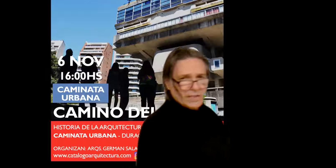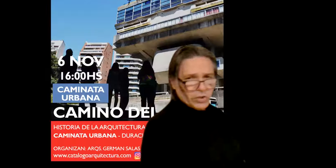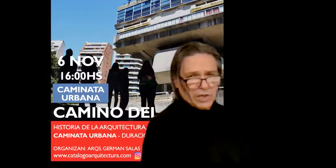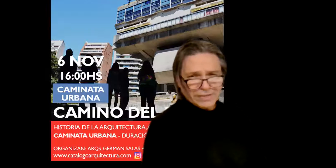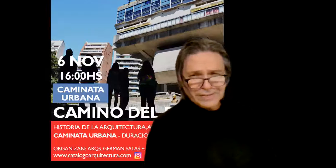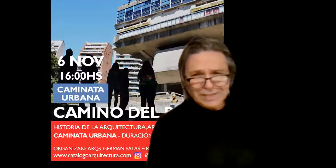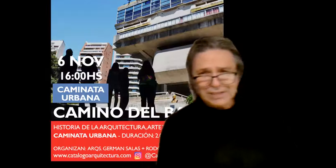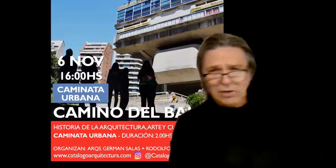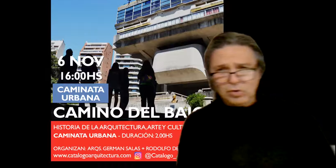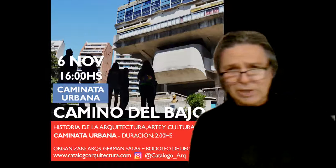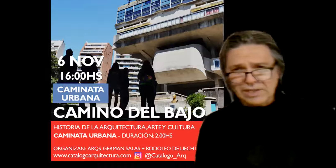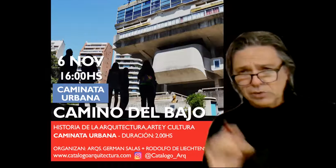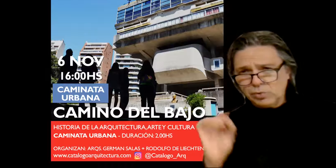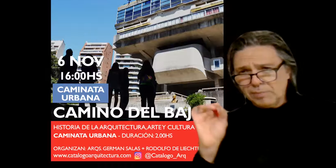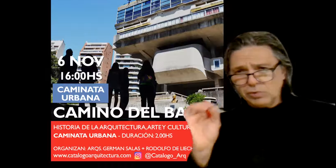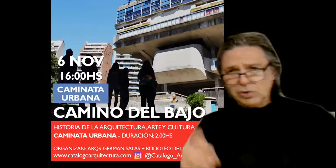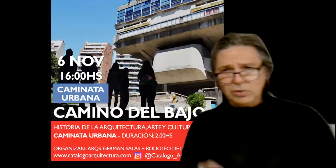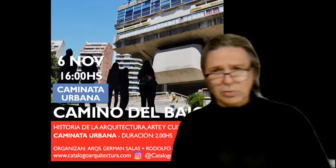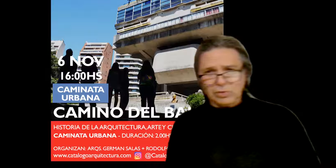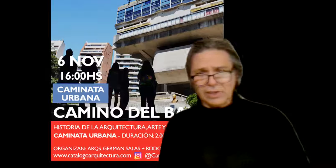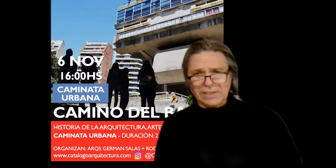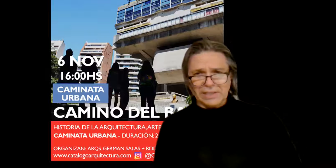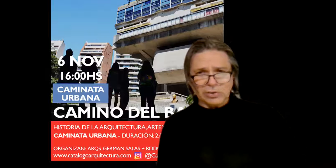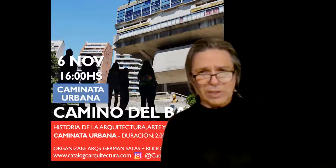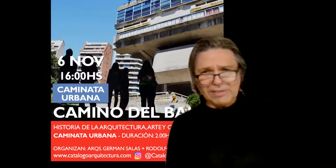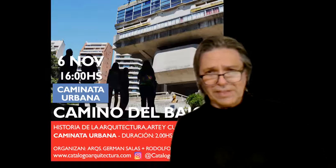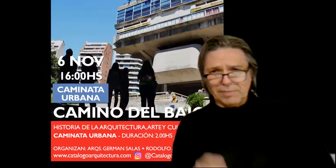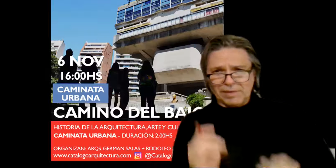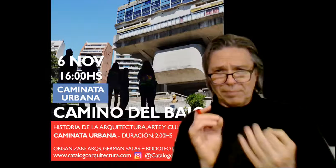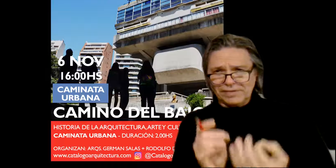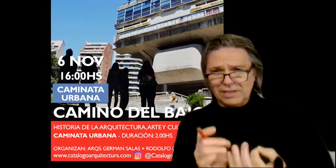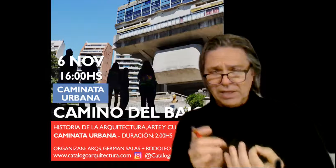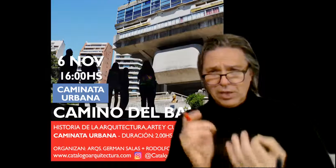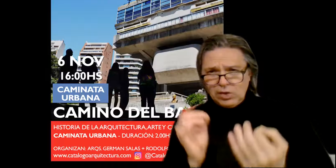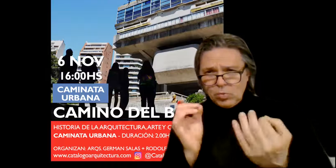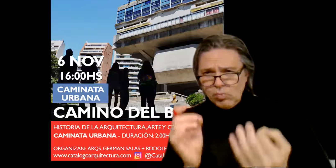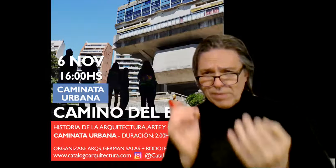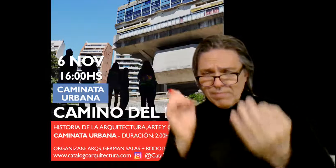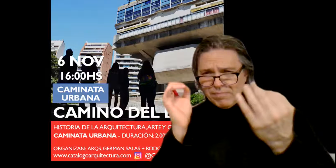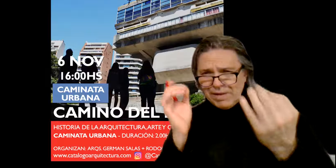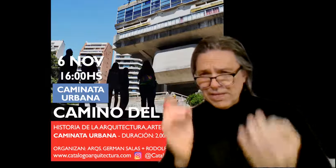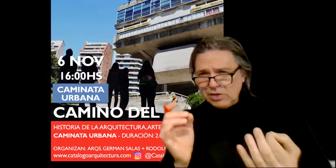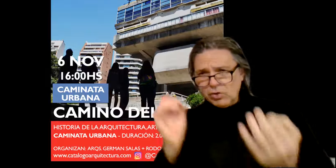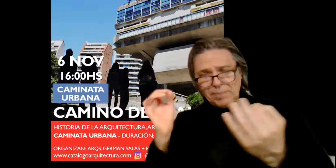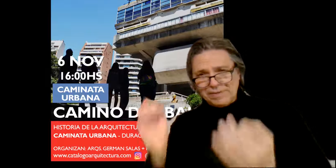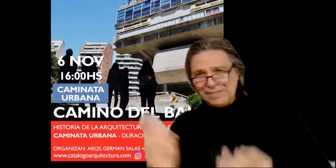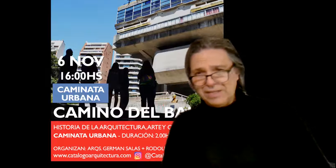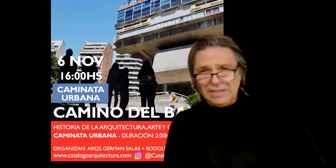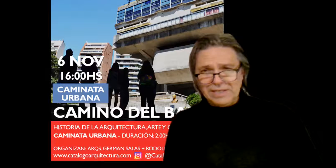horas, catalogoarquitectura.com junto con el arquitecto Germán Salas para pasar un buen manejo espacial del